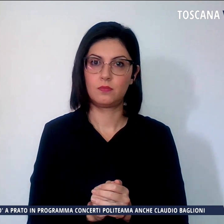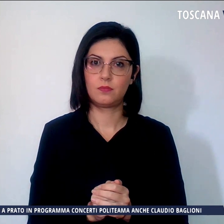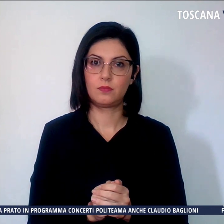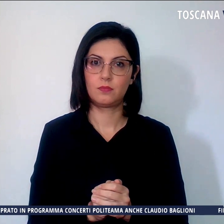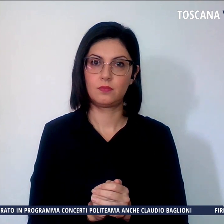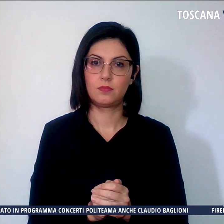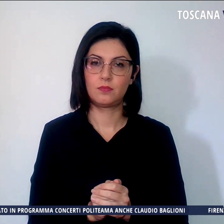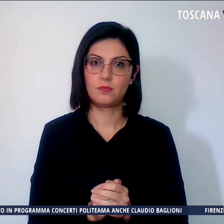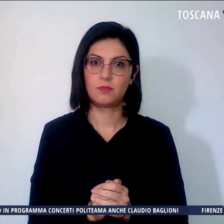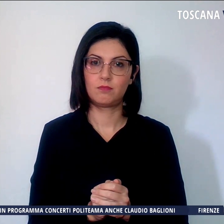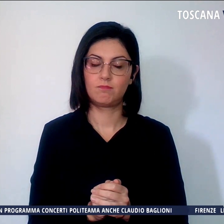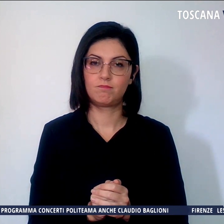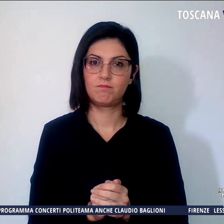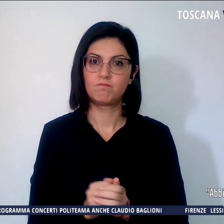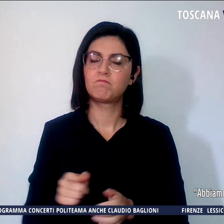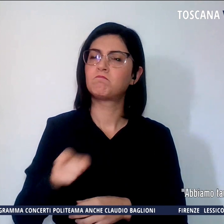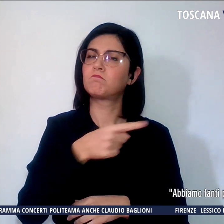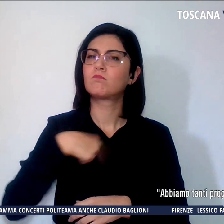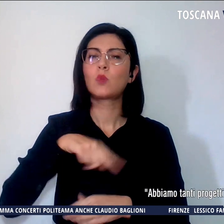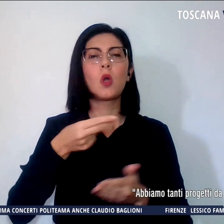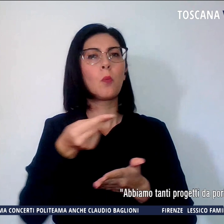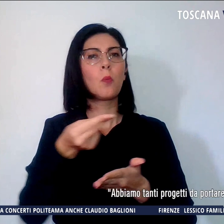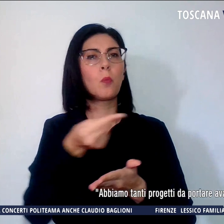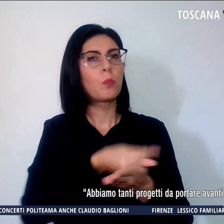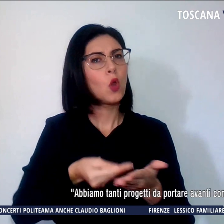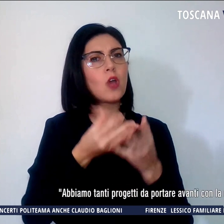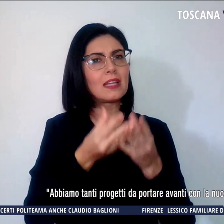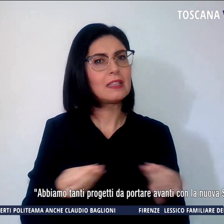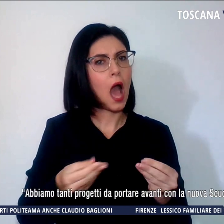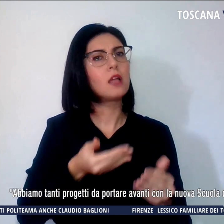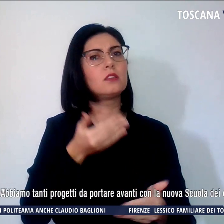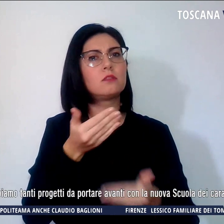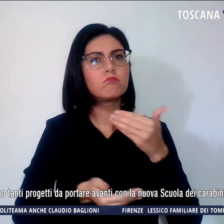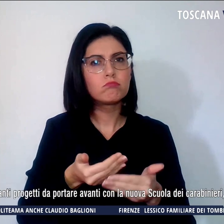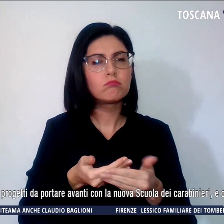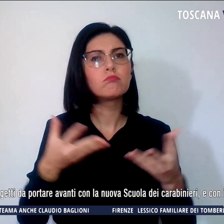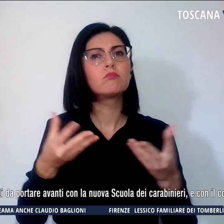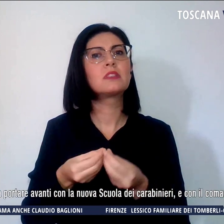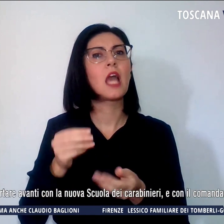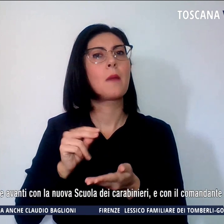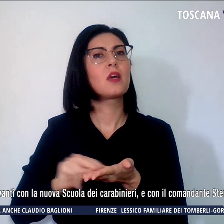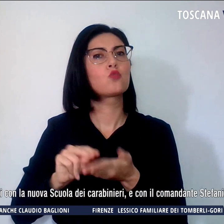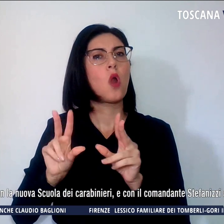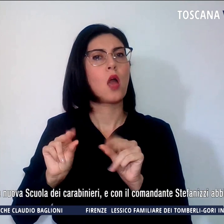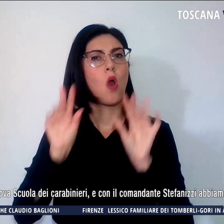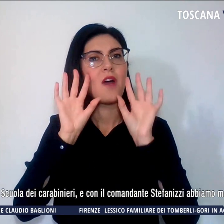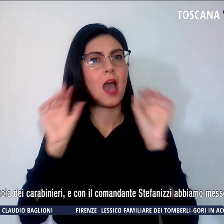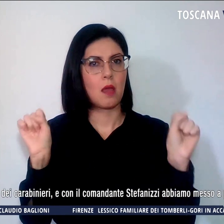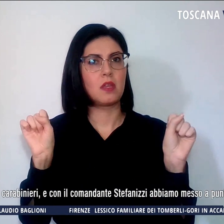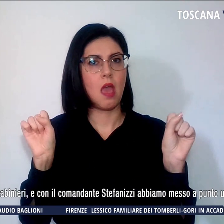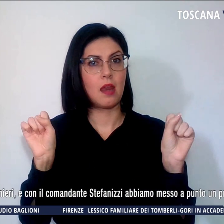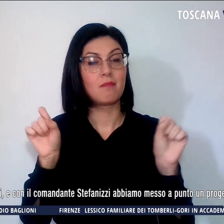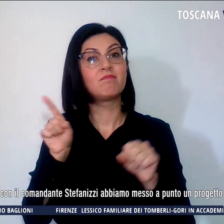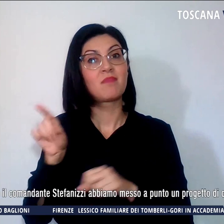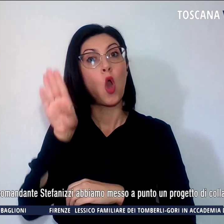Abbiamo tanti progetti da portare avanti con la nuova Scuola dei Carabinieri e con il comandante abbiamo